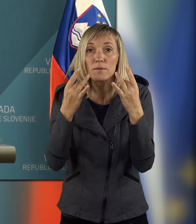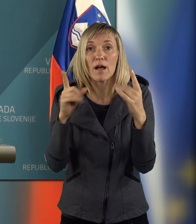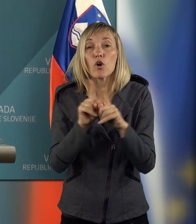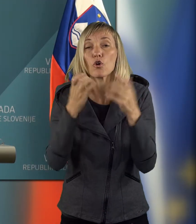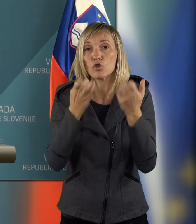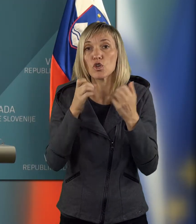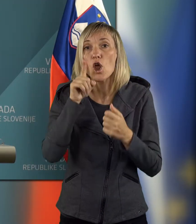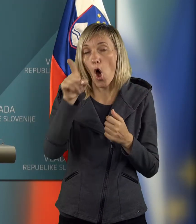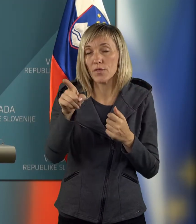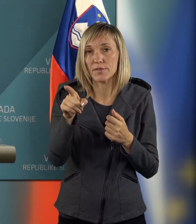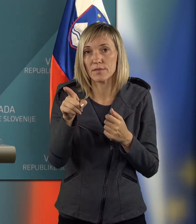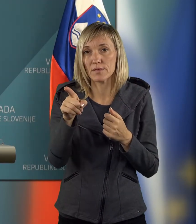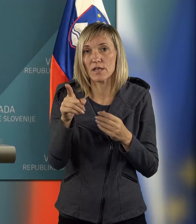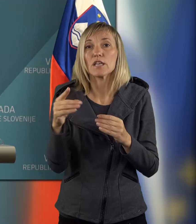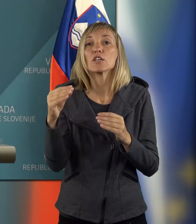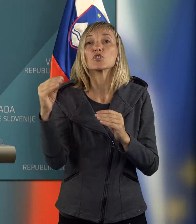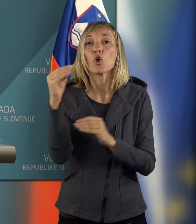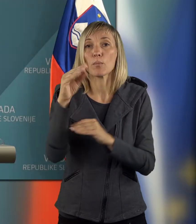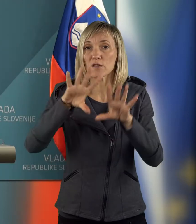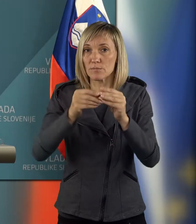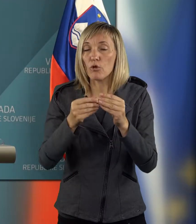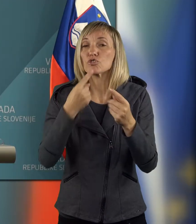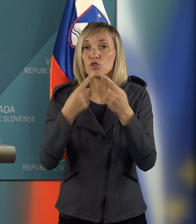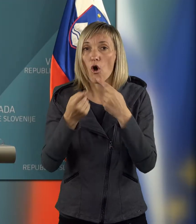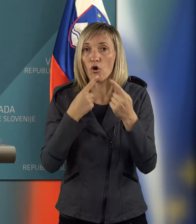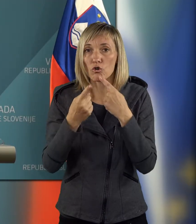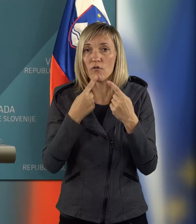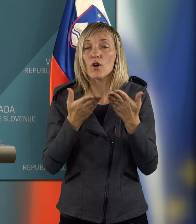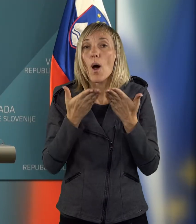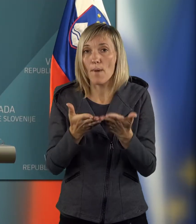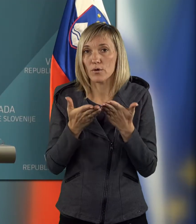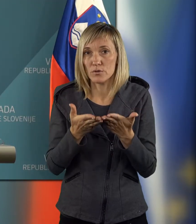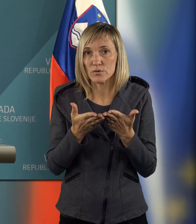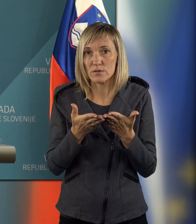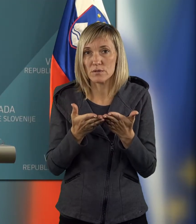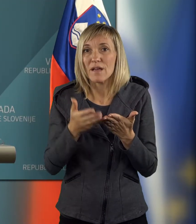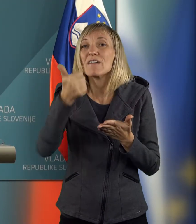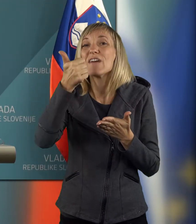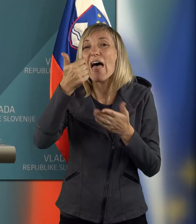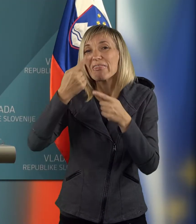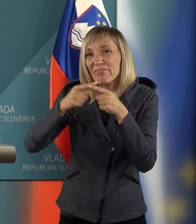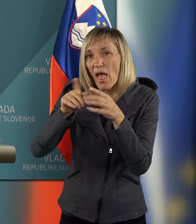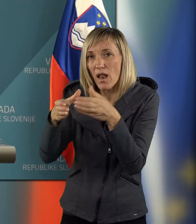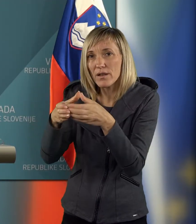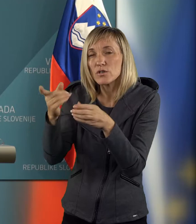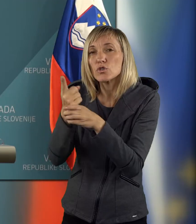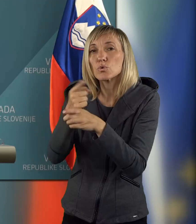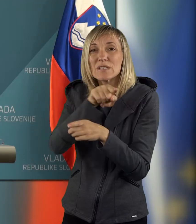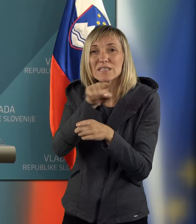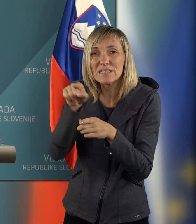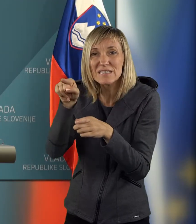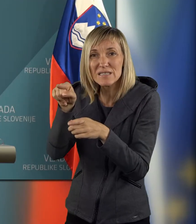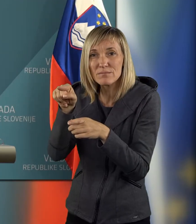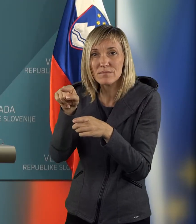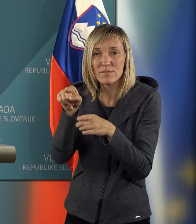kar smo želeli to zdaj za dopolnitiv splošnega dogovora, ponuditi v enem delu tudi tistim, ki